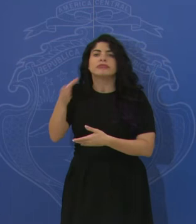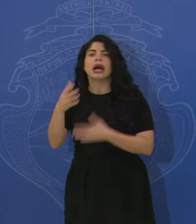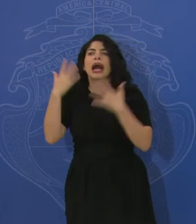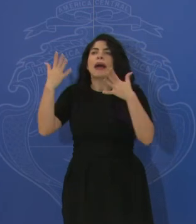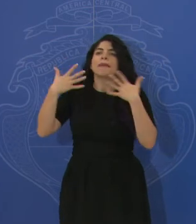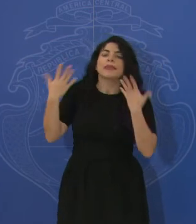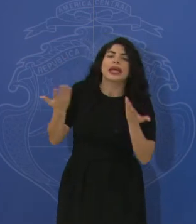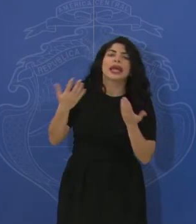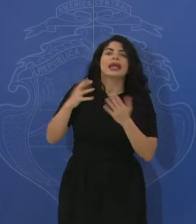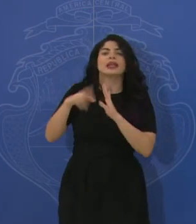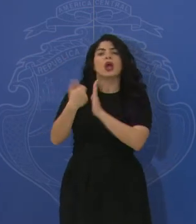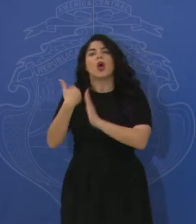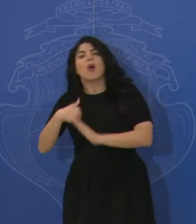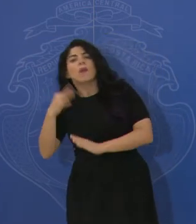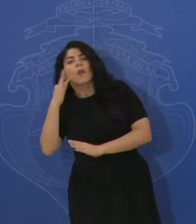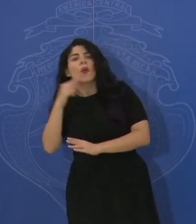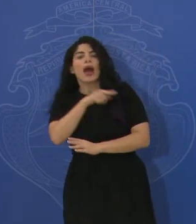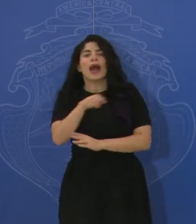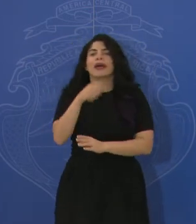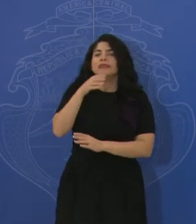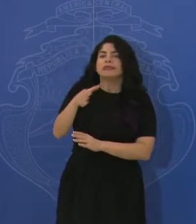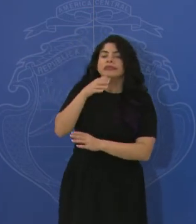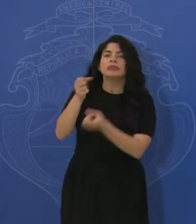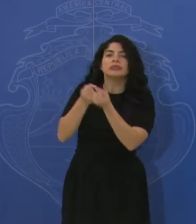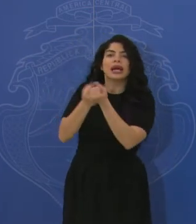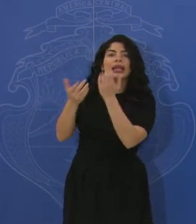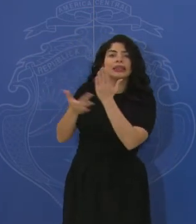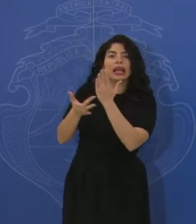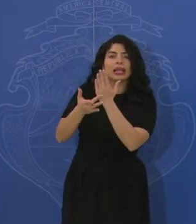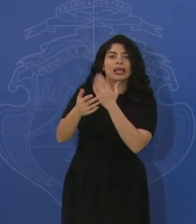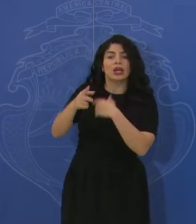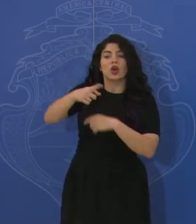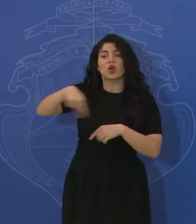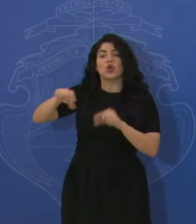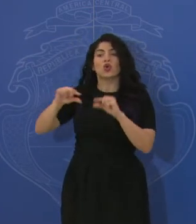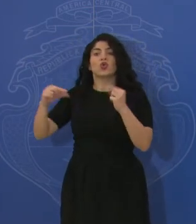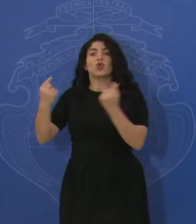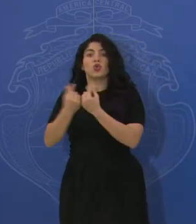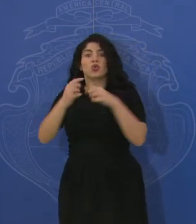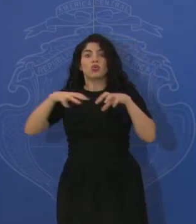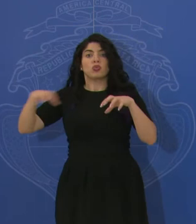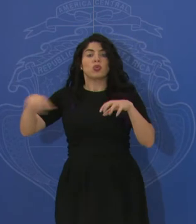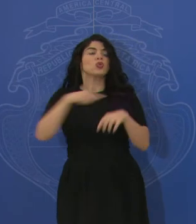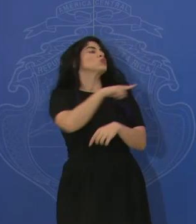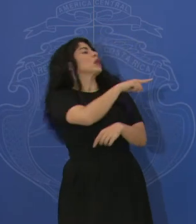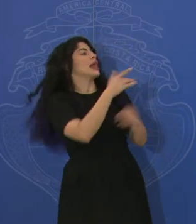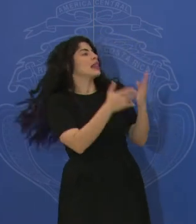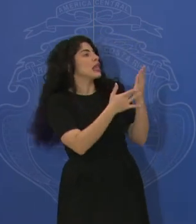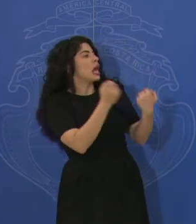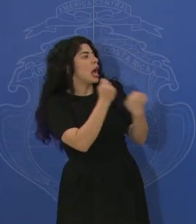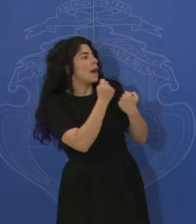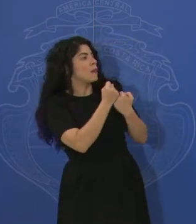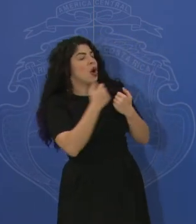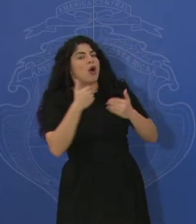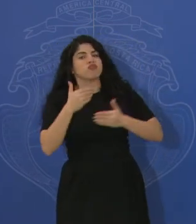ambiente, temas de género que son parte de ese acompañamiento técnico que los distintos sectores van a tener, pero la voluntad de los sectores es